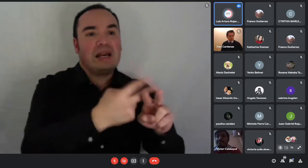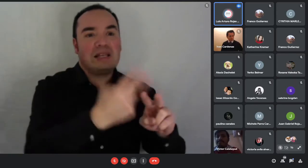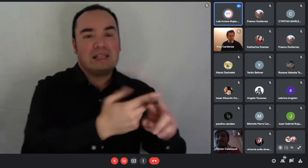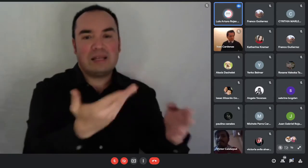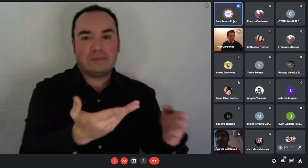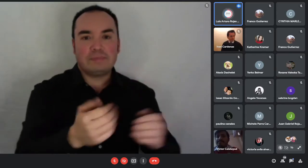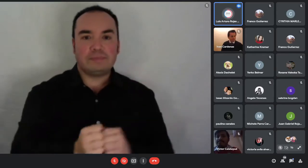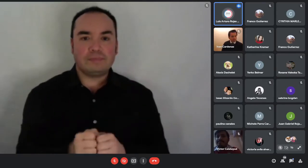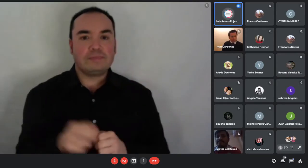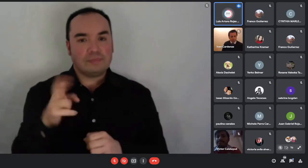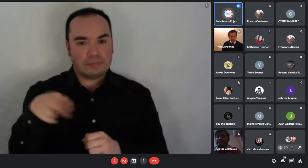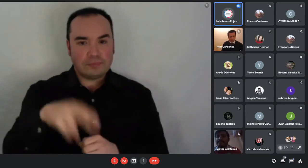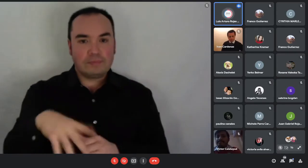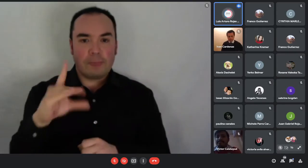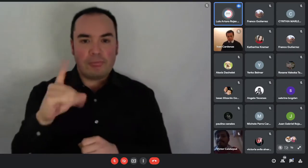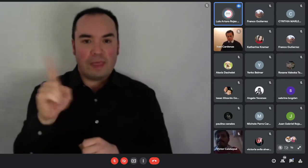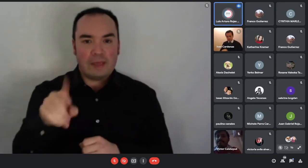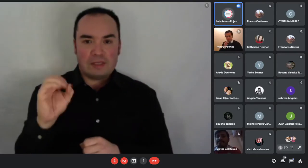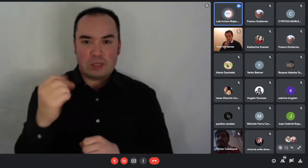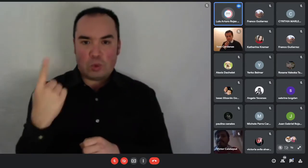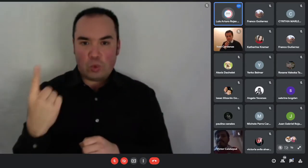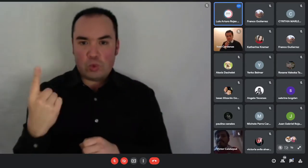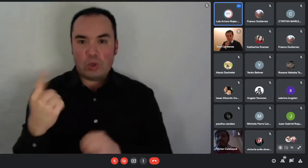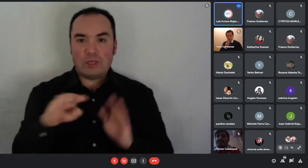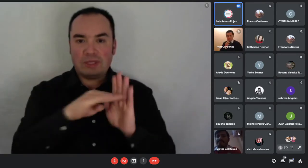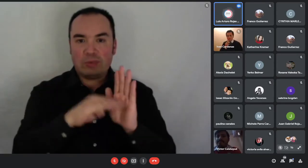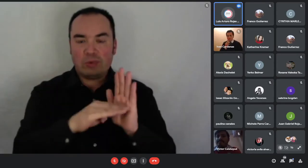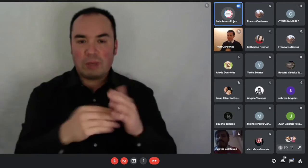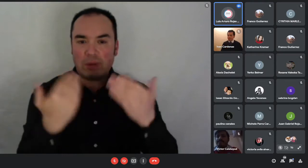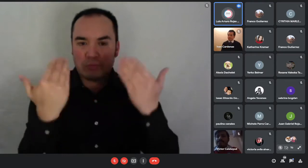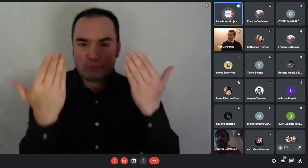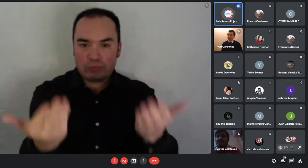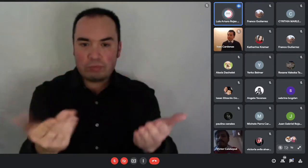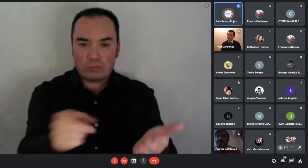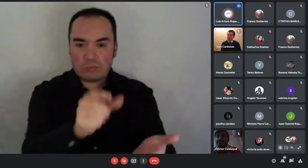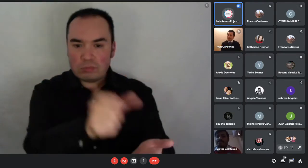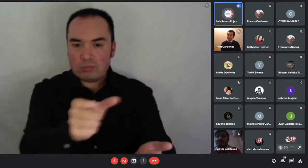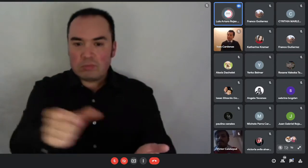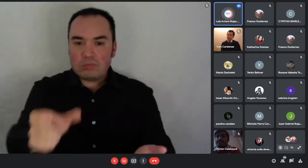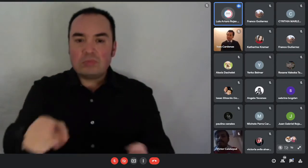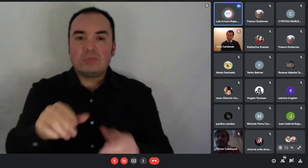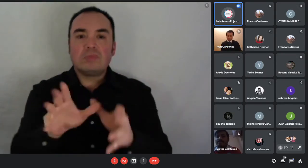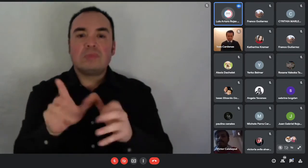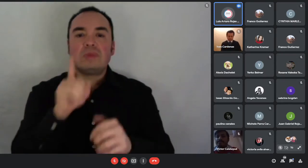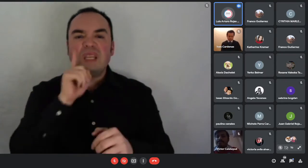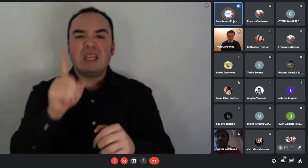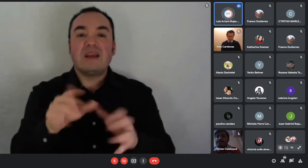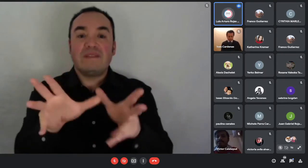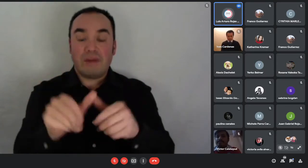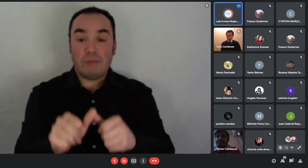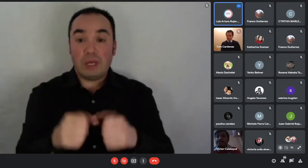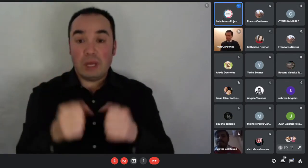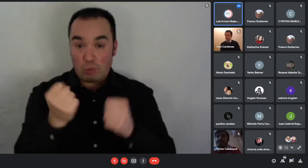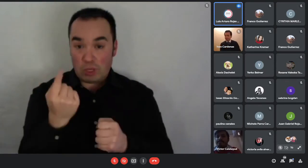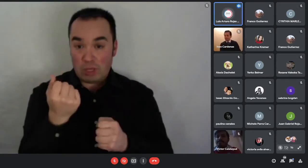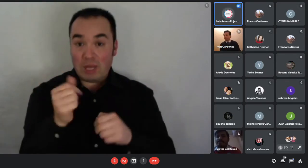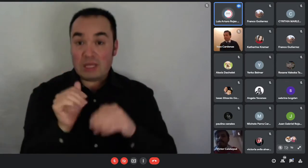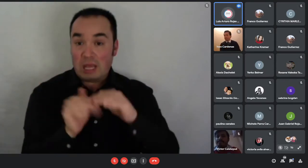que tienen una mayor capacidad de ahorro unos más que otros pero pueden ahorrar un poco más, ¿verdad?